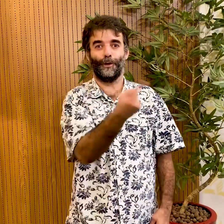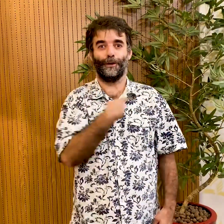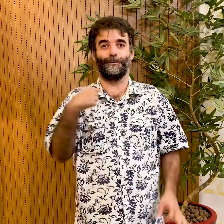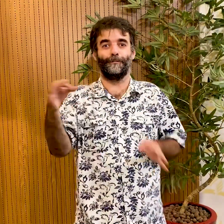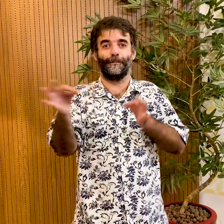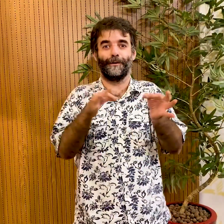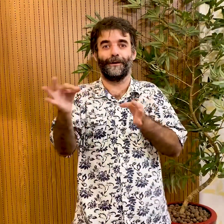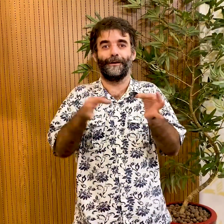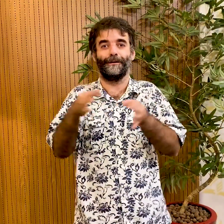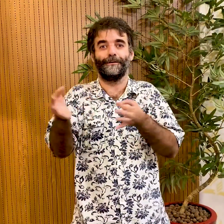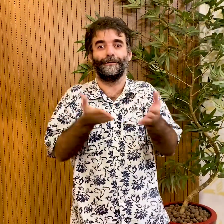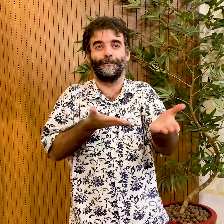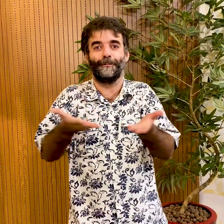Colocar a mesa.